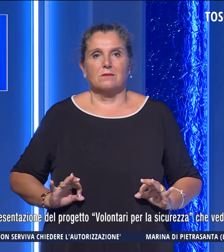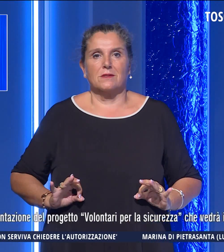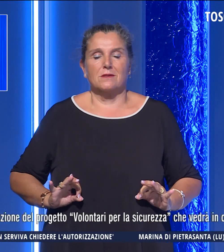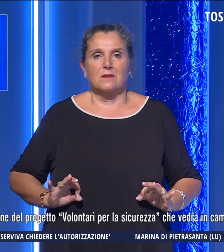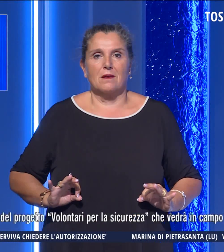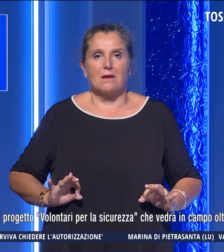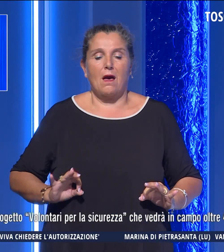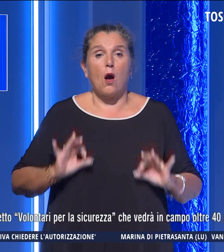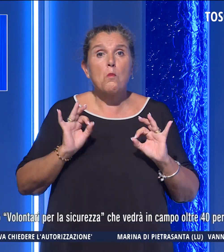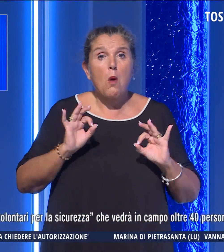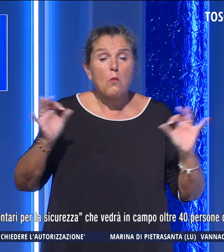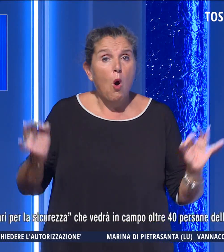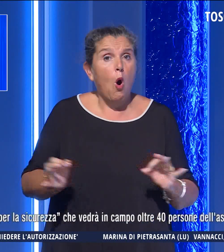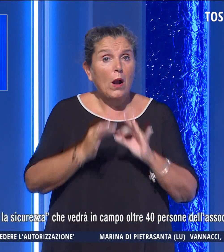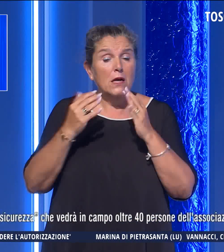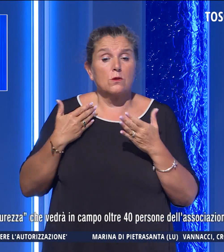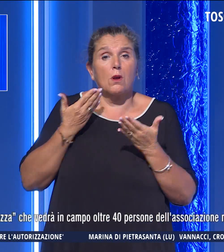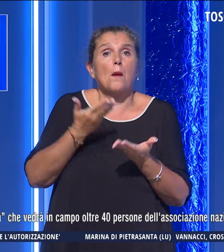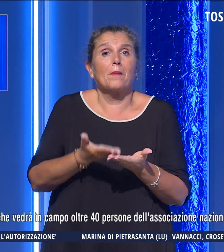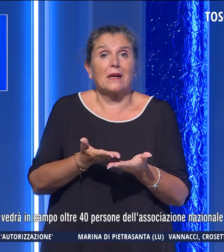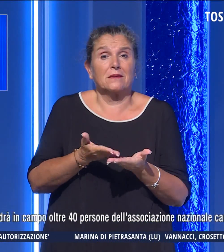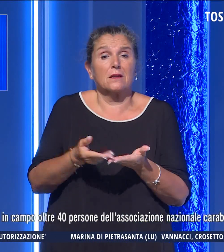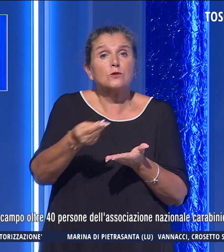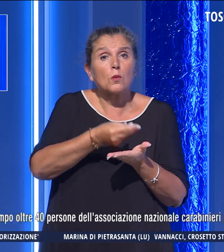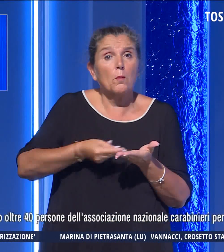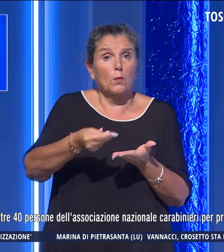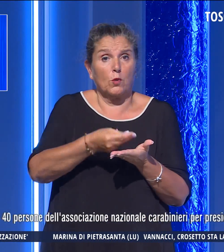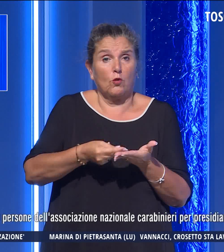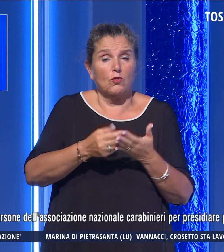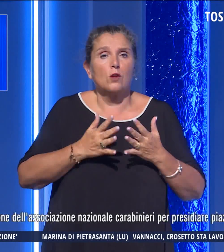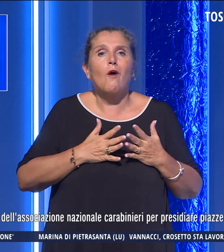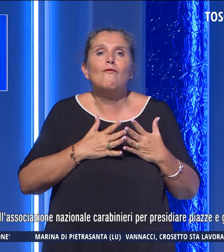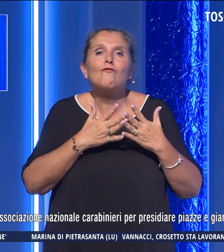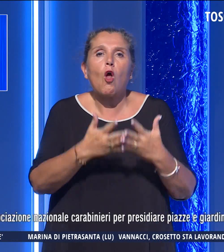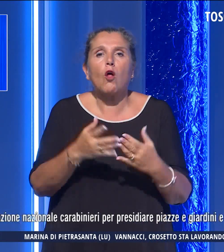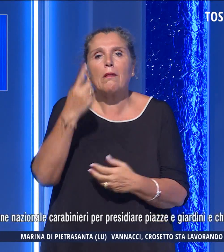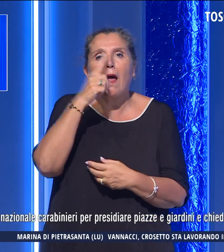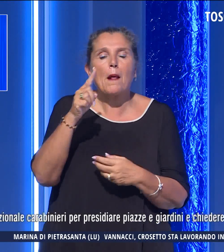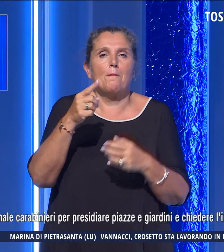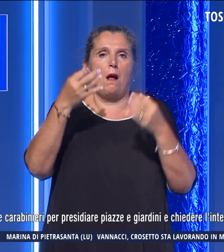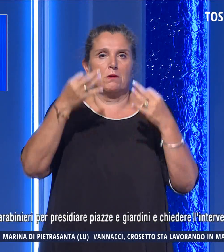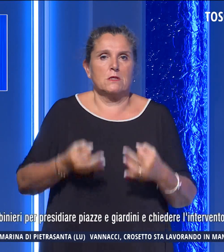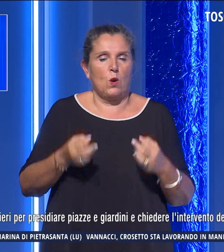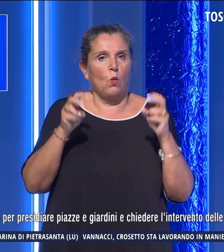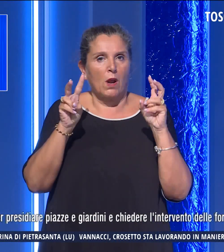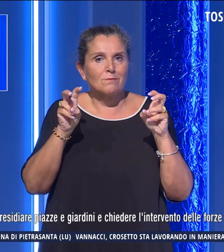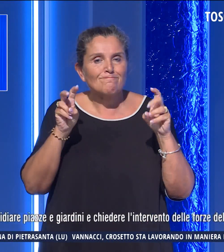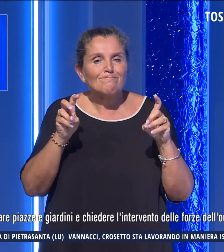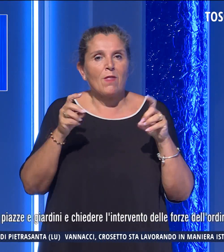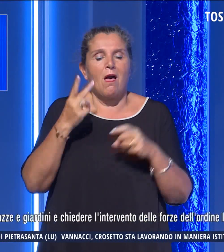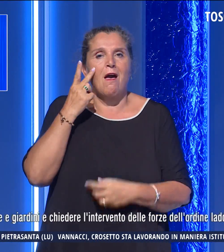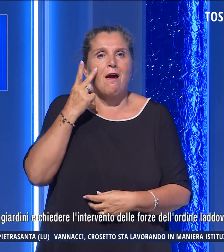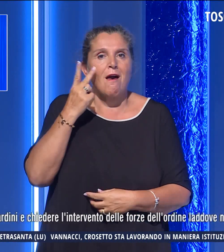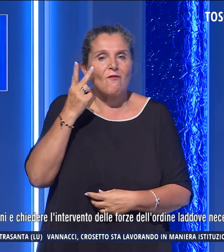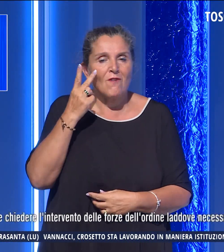Lo fa in occasione della presentazione del progetto Volontari per la sicurezza che vedrà in